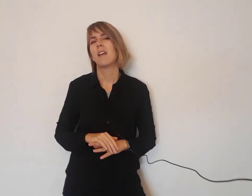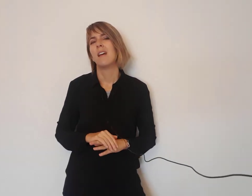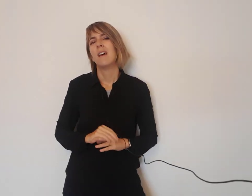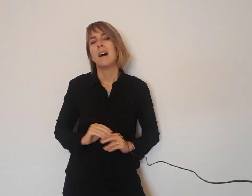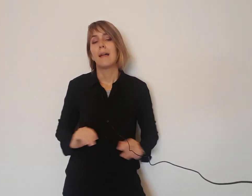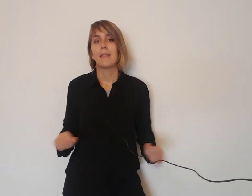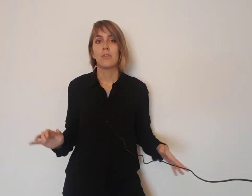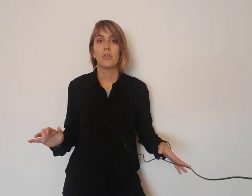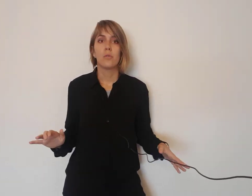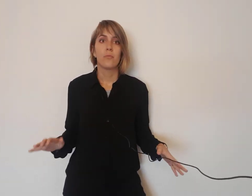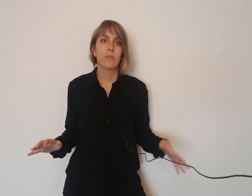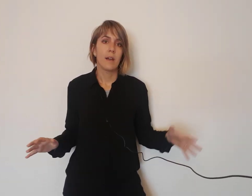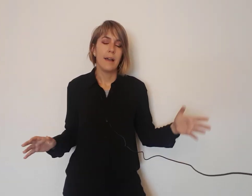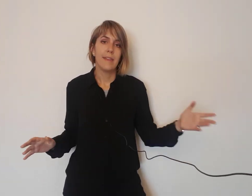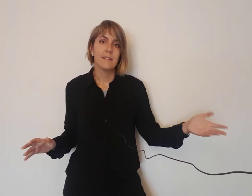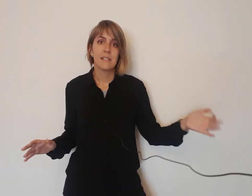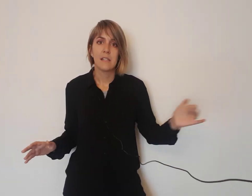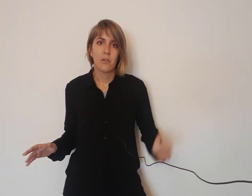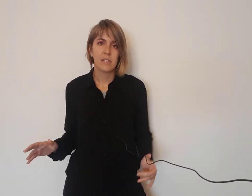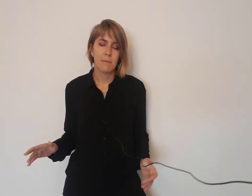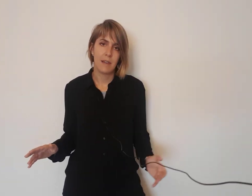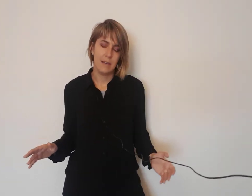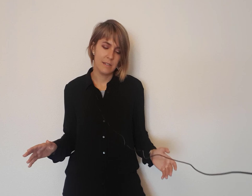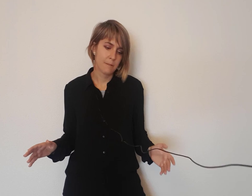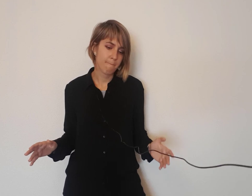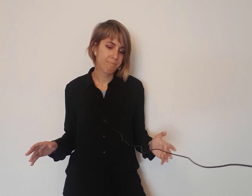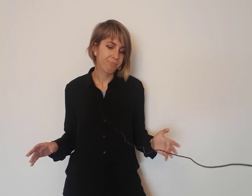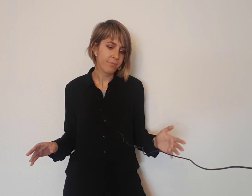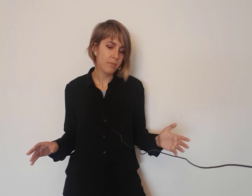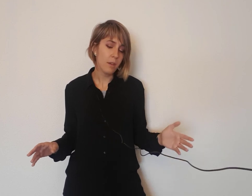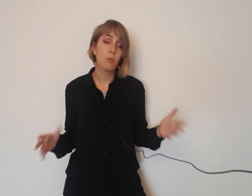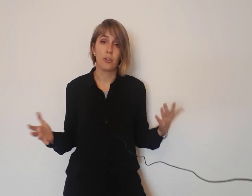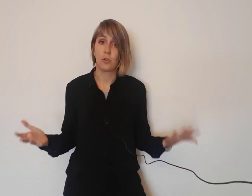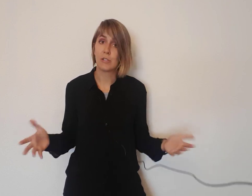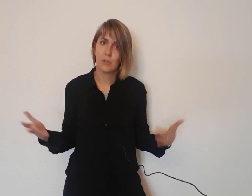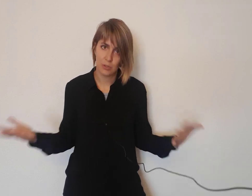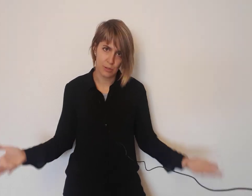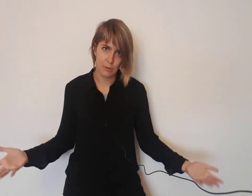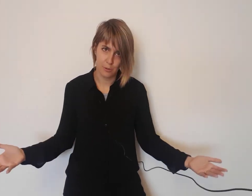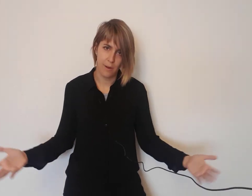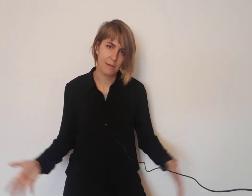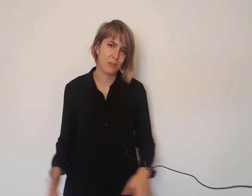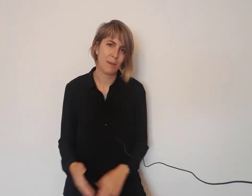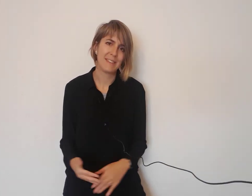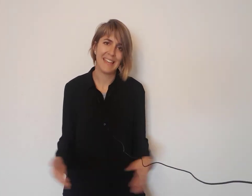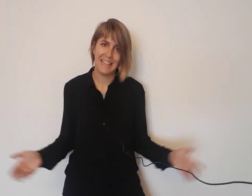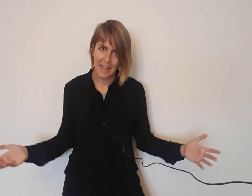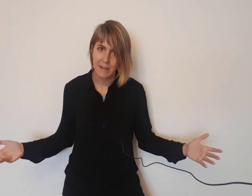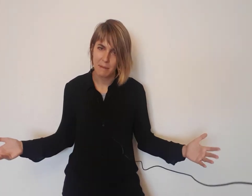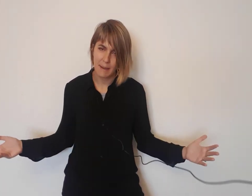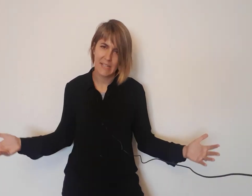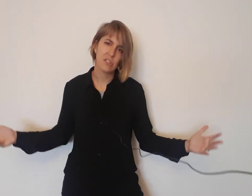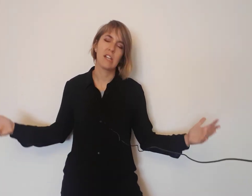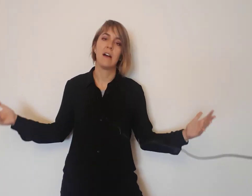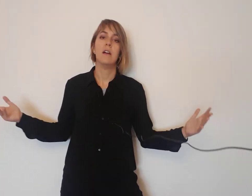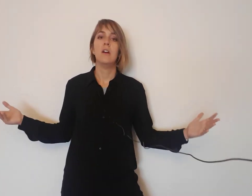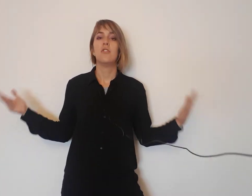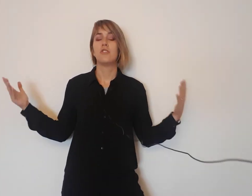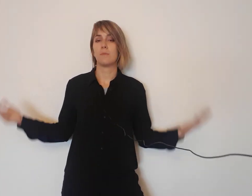haciendo ahí 60 horas semanales. Bueno, todo esto, esto es absolutamente ilegal en mi país, o sea, no os